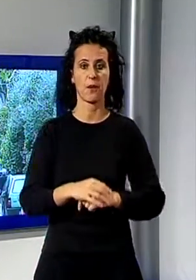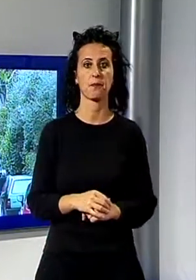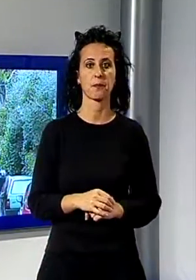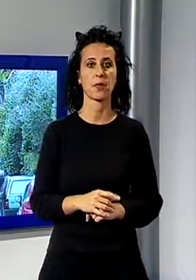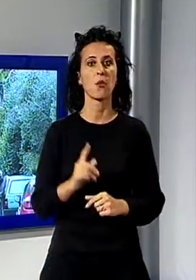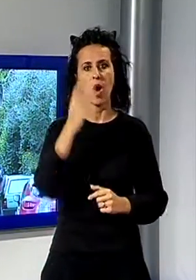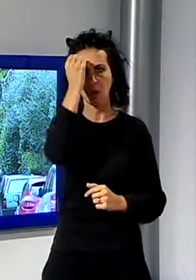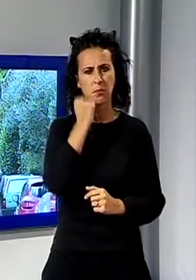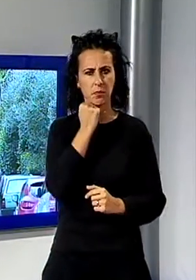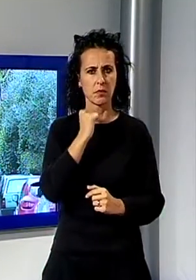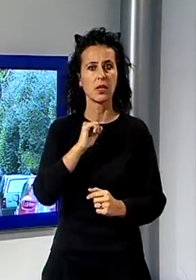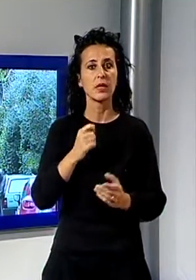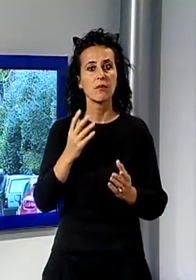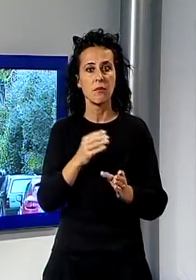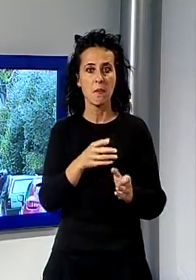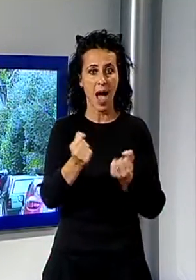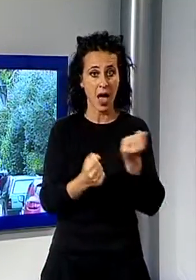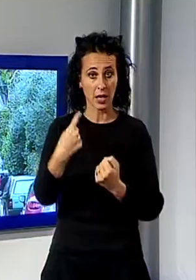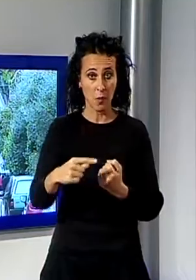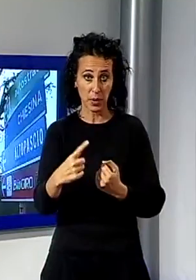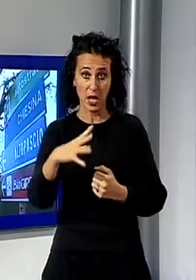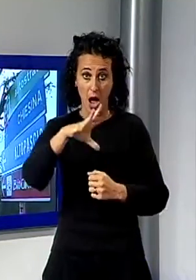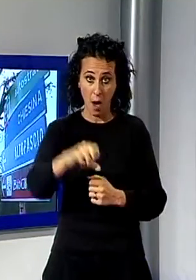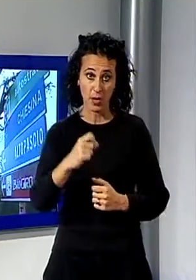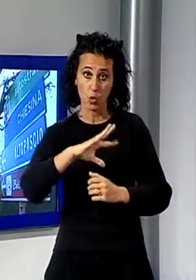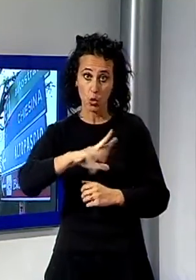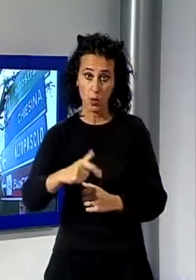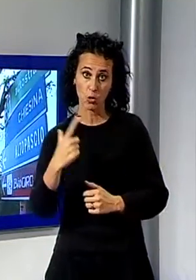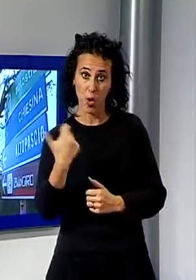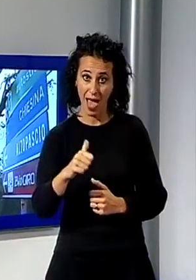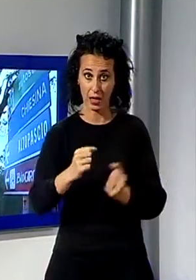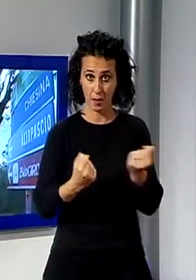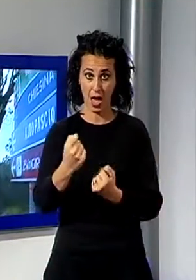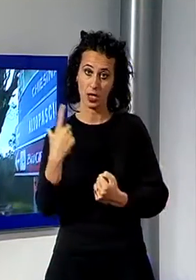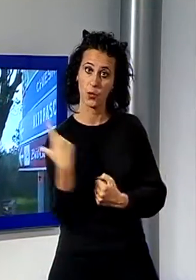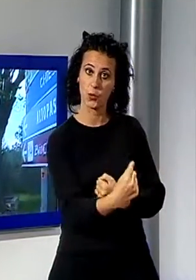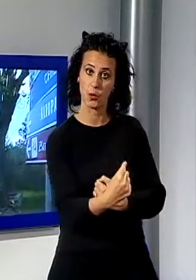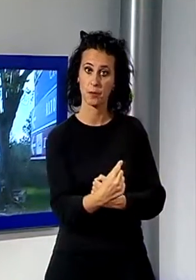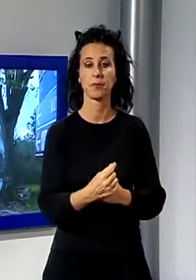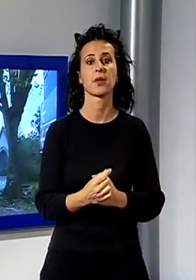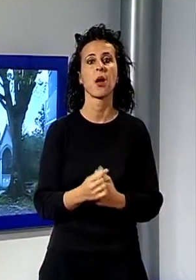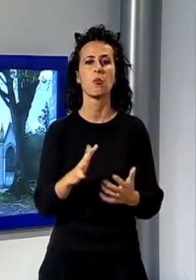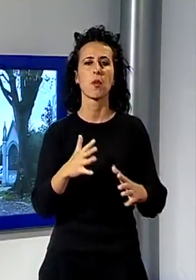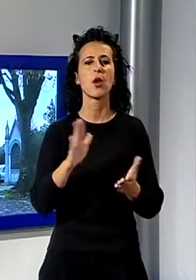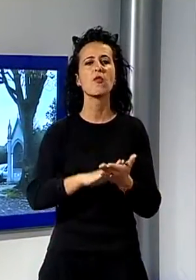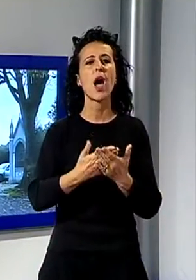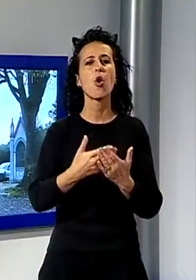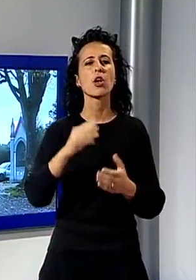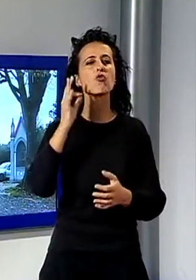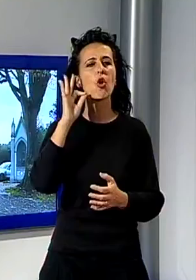saliti e sono fuggiti con oro e gioielli per un valore di circa 150 mila euro. Sul posto hanno lasciato le due auto sulle quali